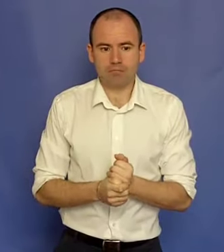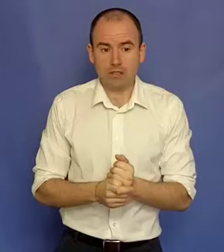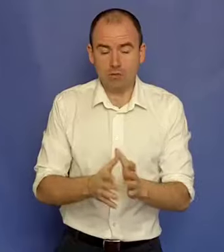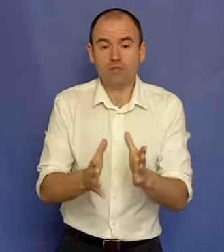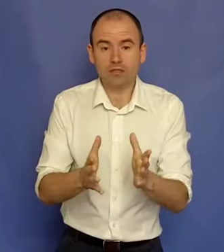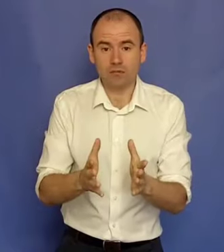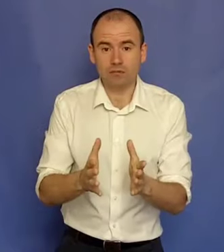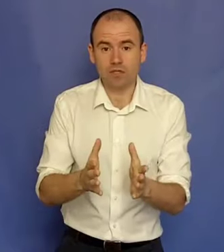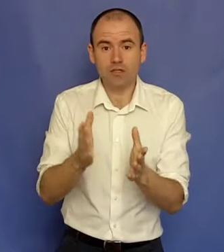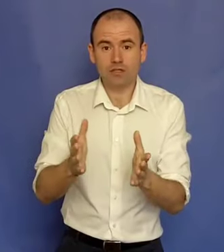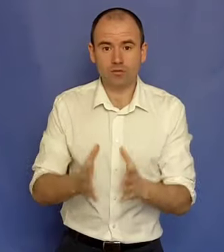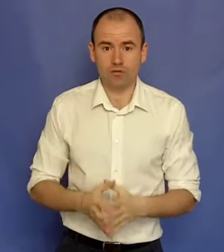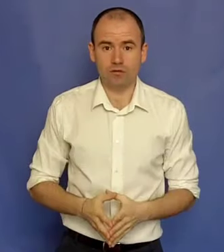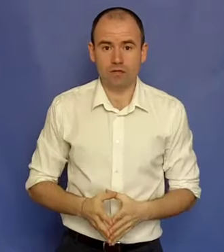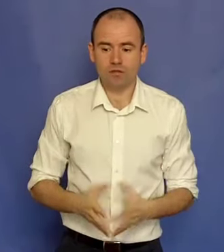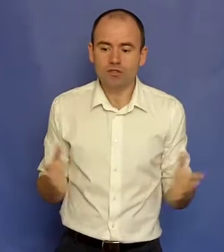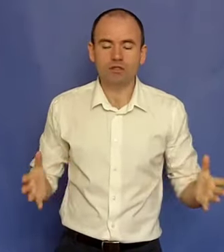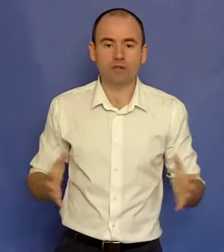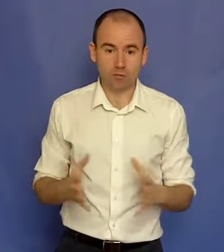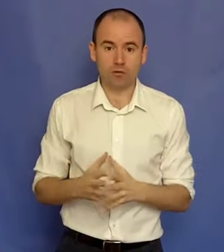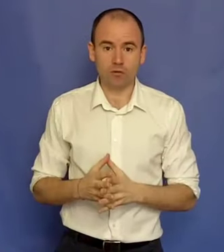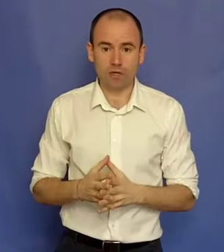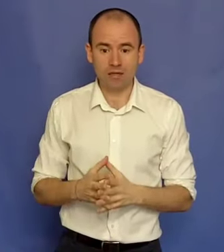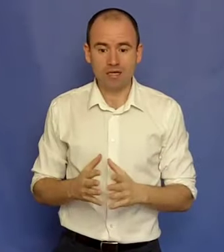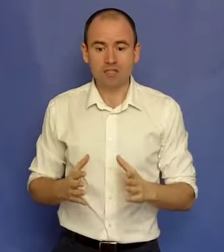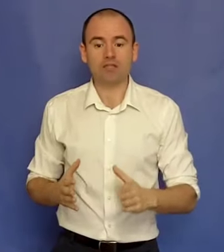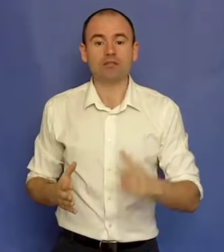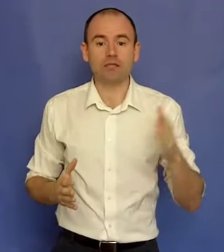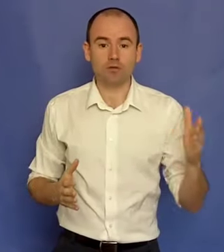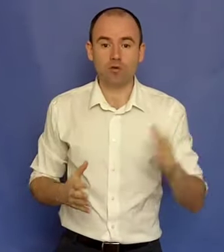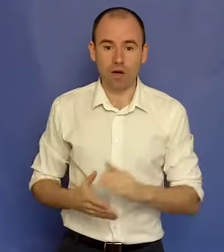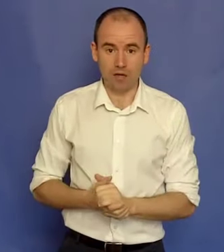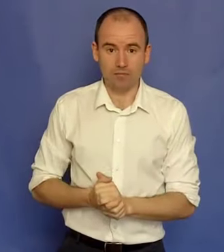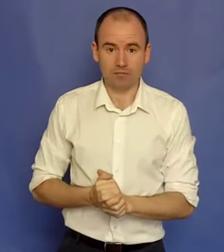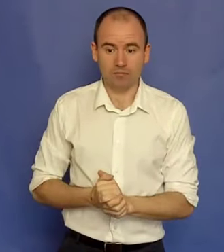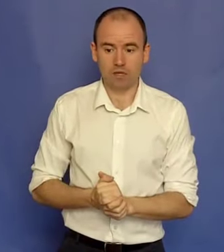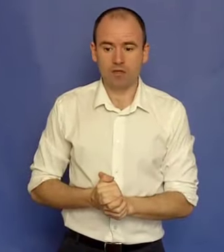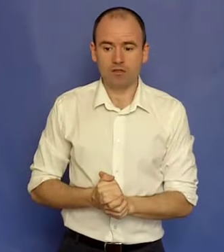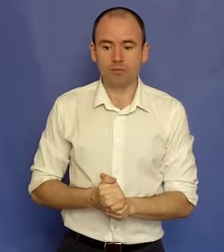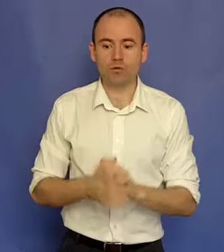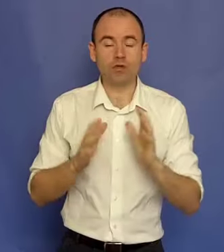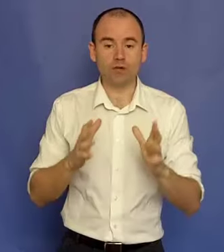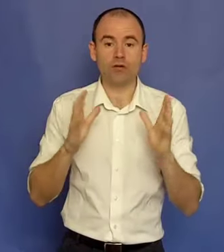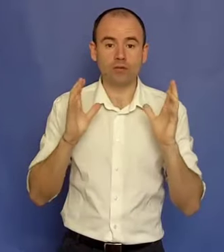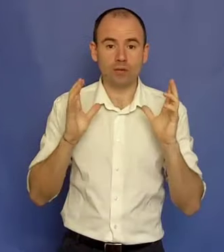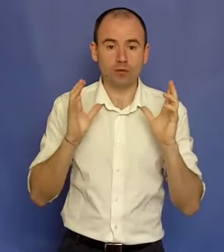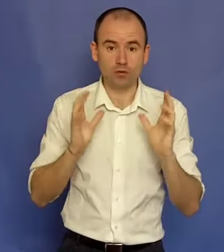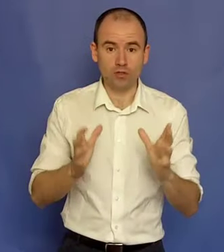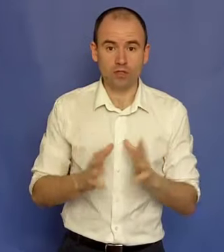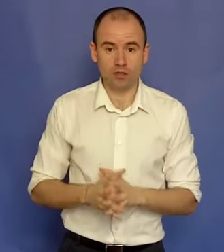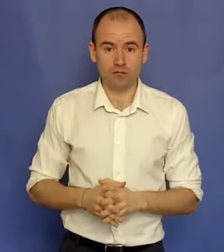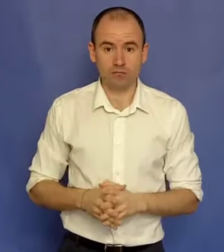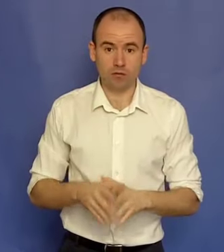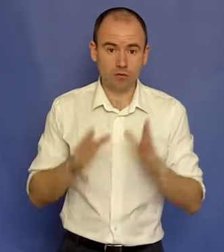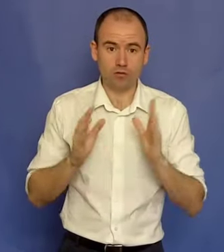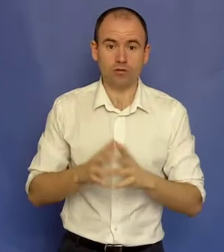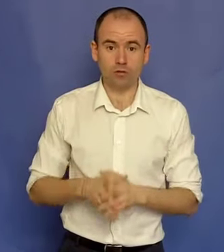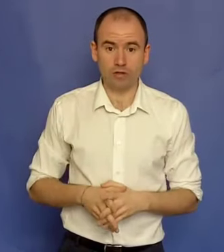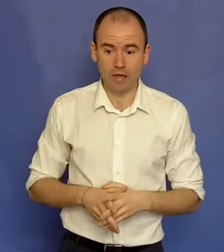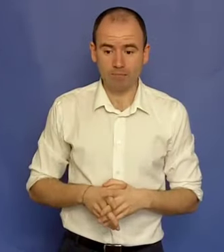Și renunțasem și la acea sursă. Ce te faci în momentul ăla și când schimbi școala și spui, ok, eu vreau să mea la psihologie la 22 de ani,